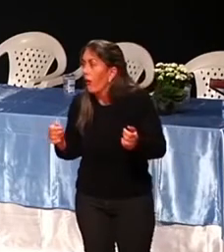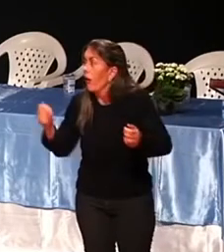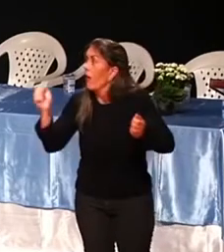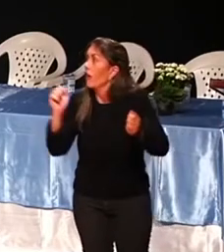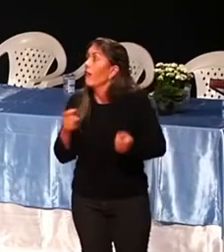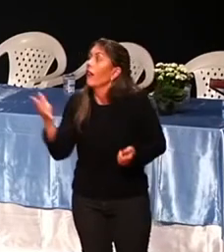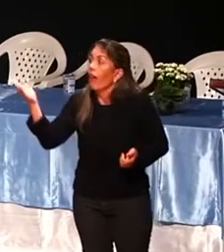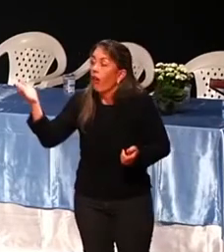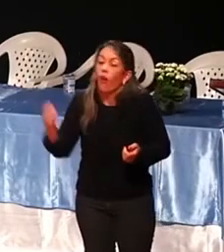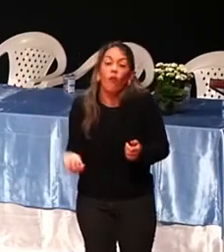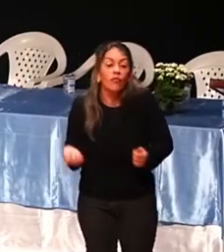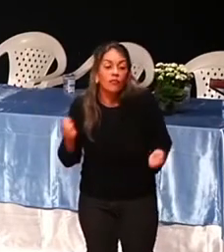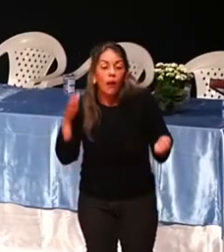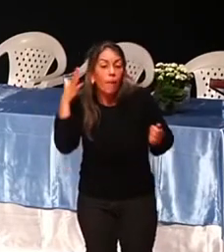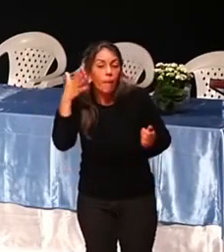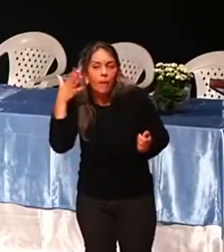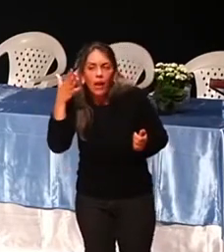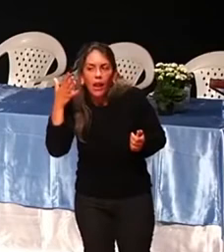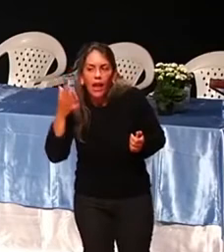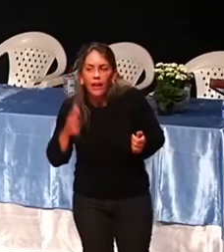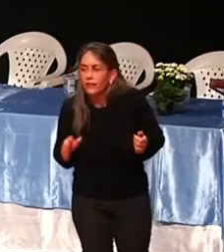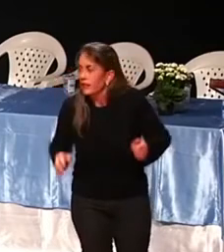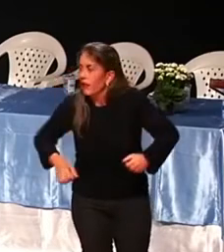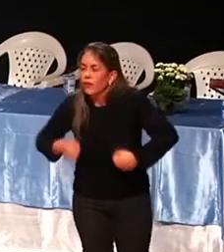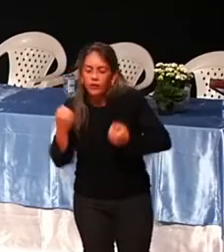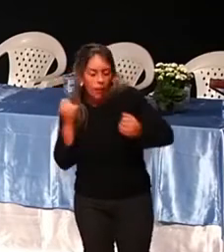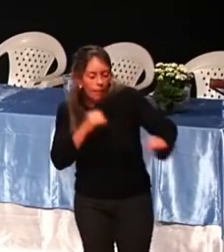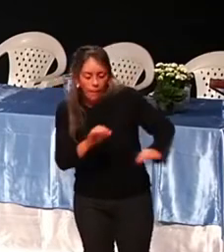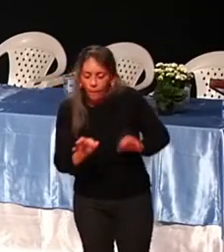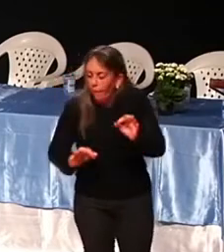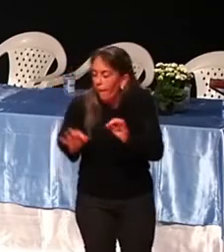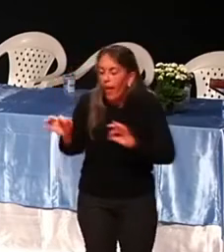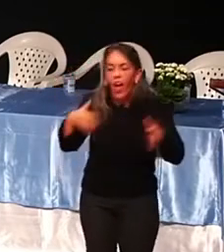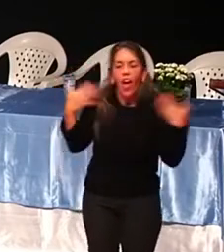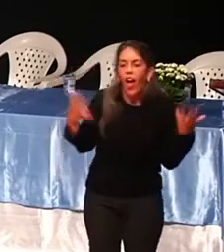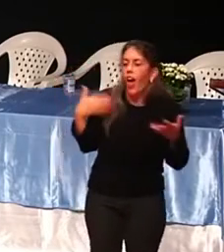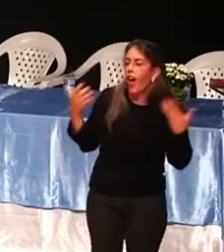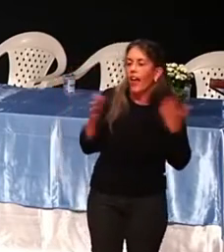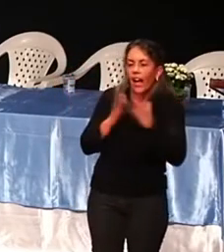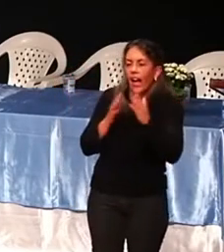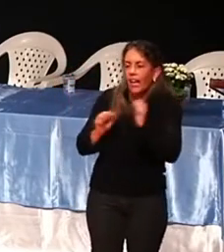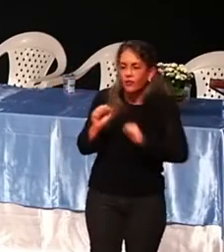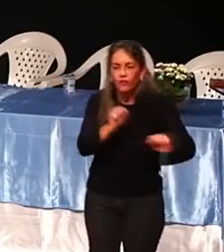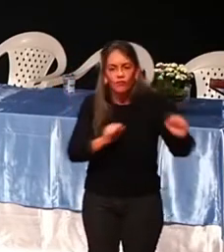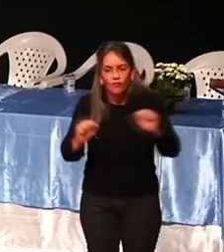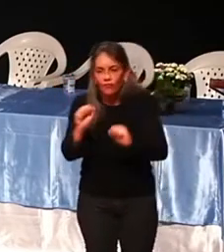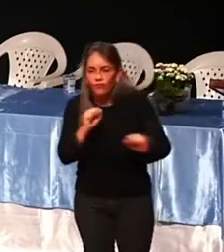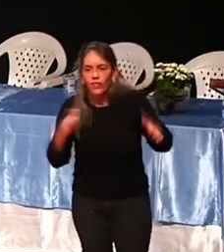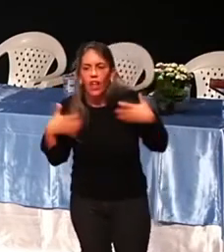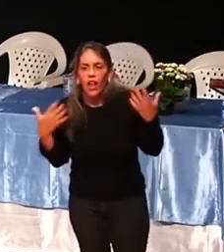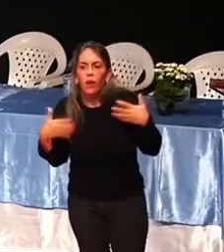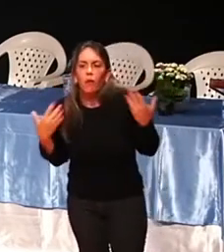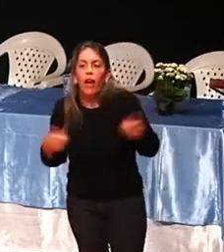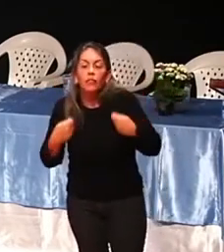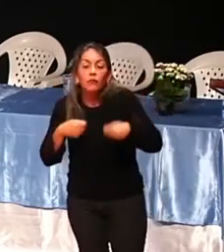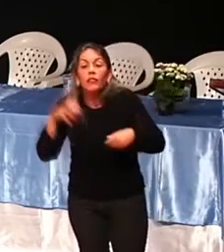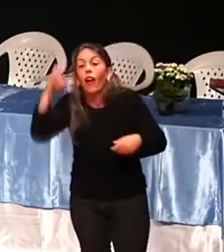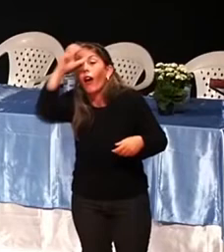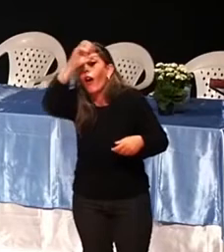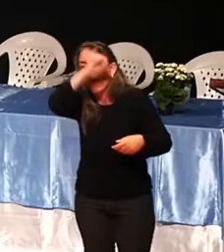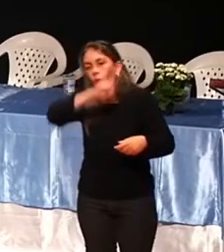vai trocar lâmpada assim, vendo bíceps, vai fazer pose. Porque você tem que aprender a se motivar. Isso é inteligência emocional.